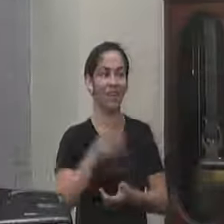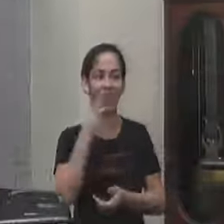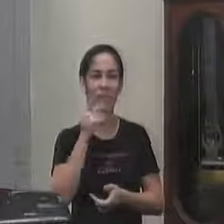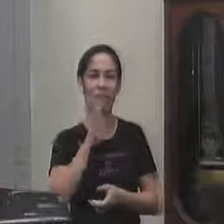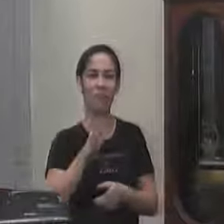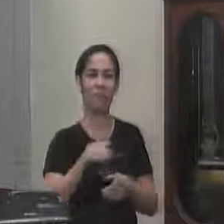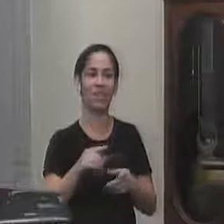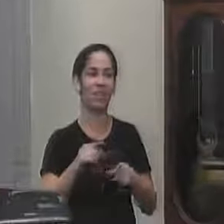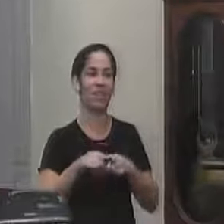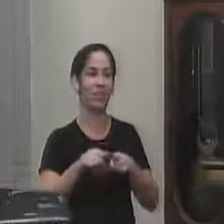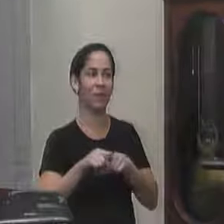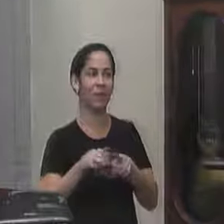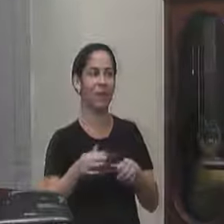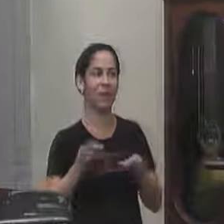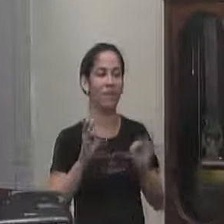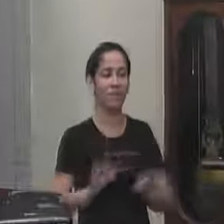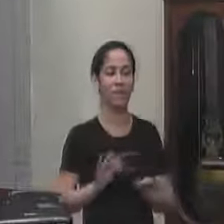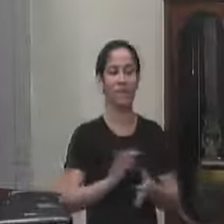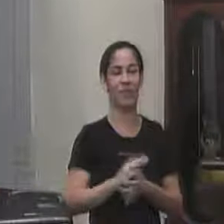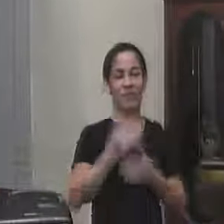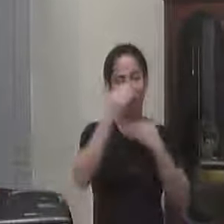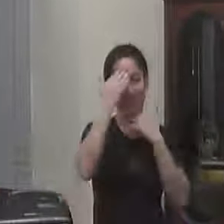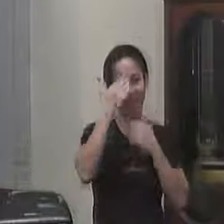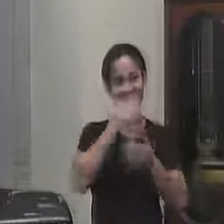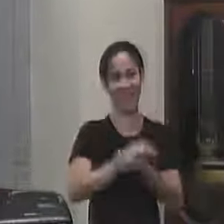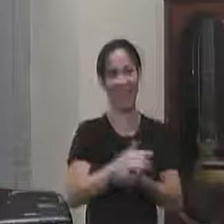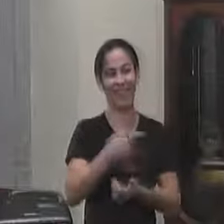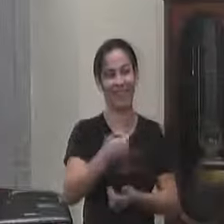falhas mas buscando acertar muito obrigada pelo